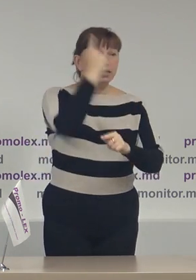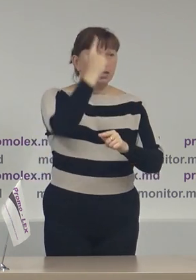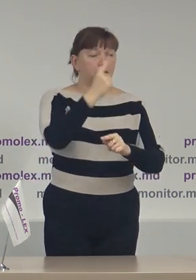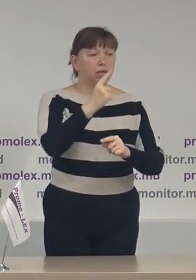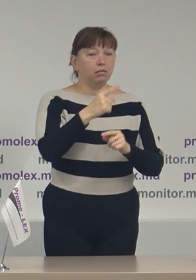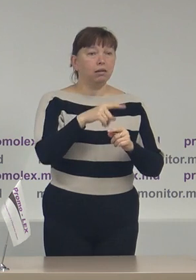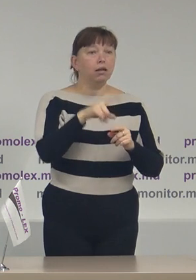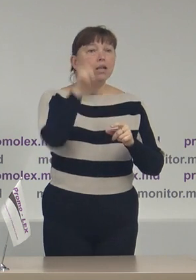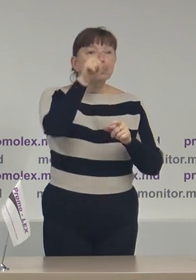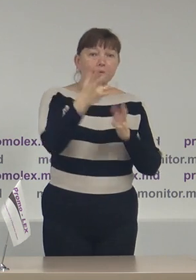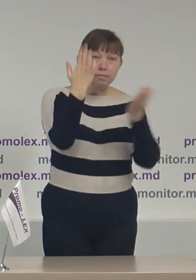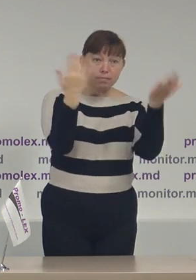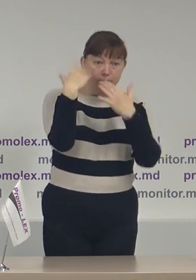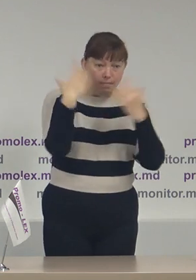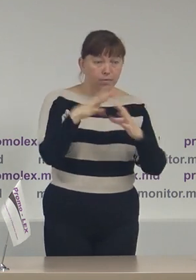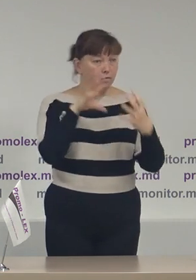organizată a alegătorilor.